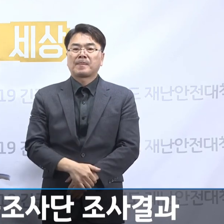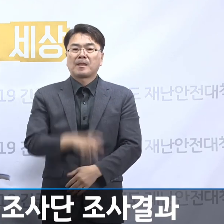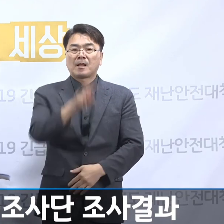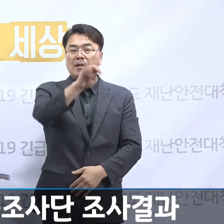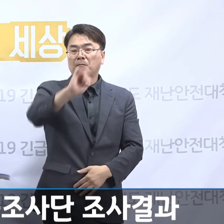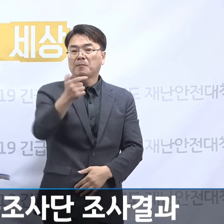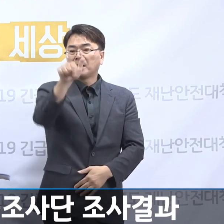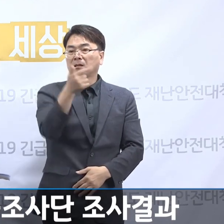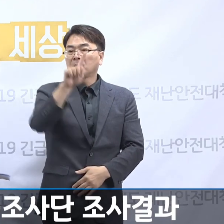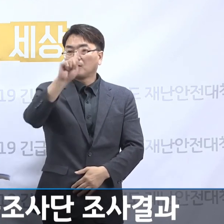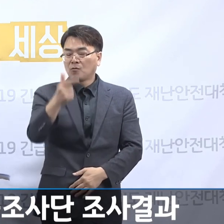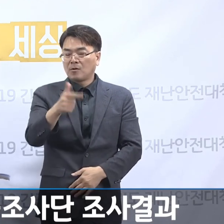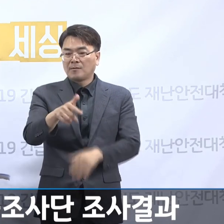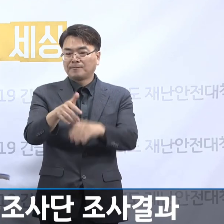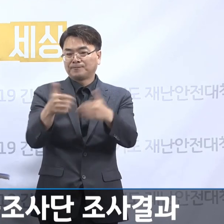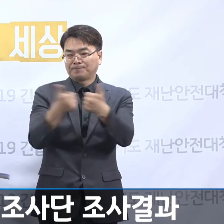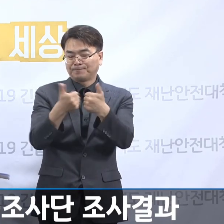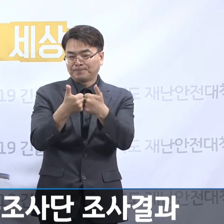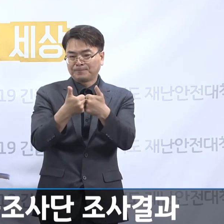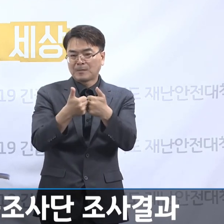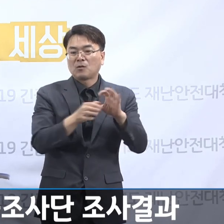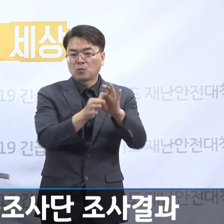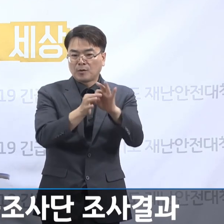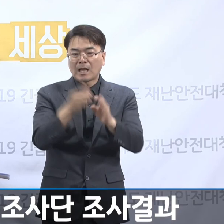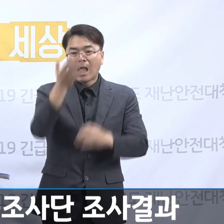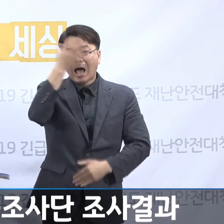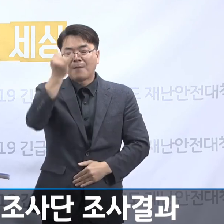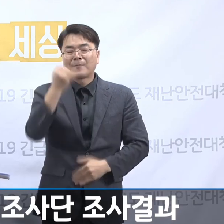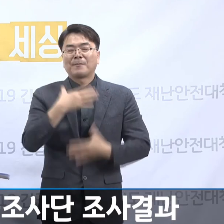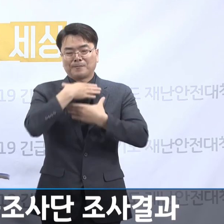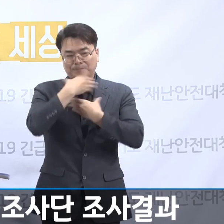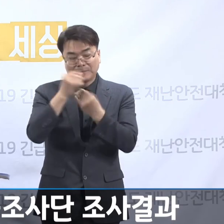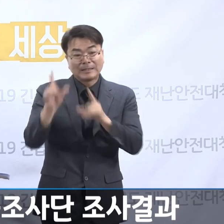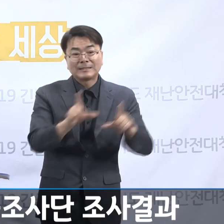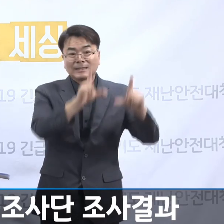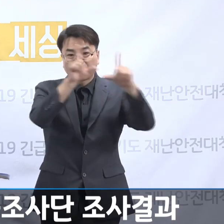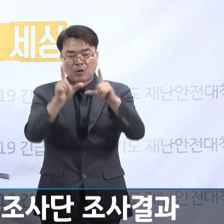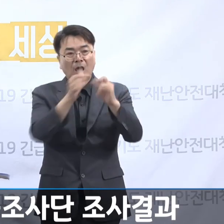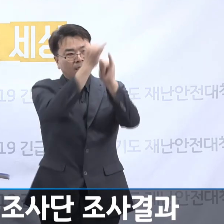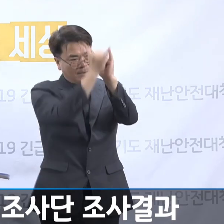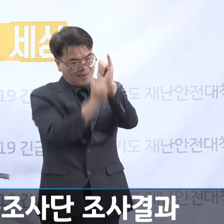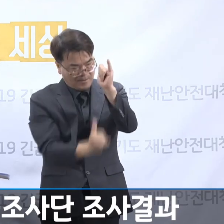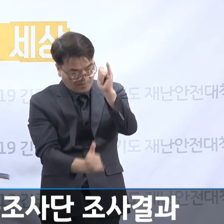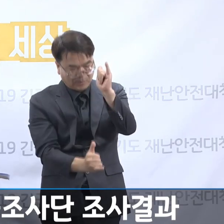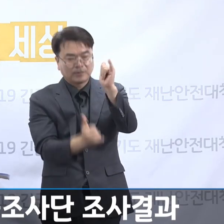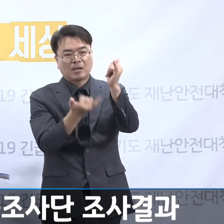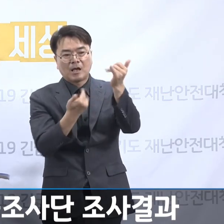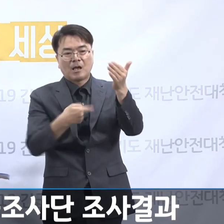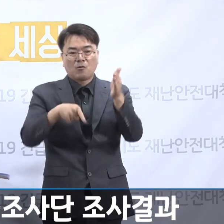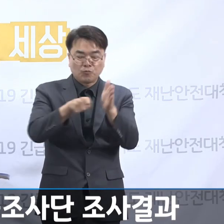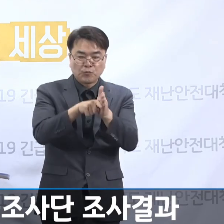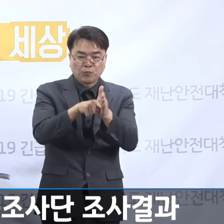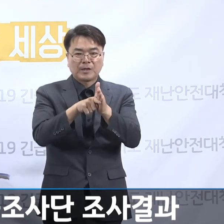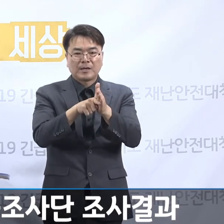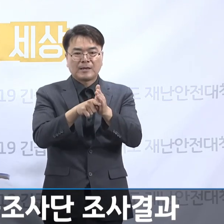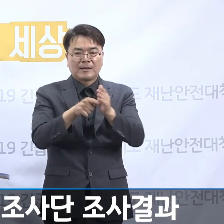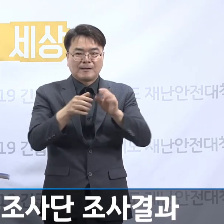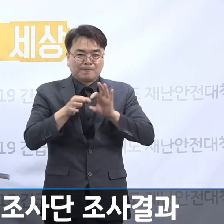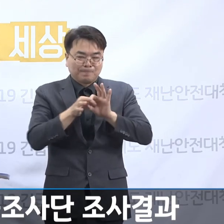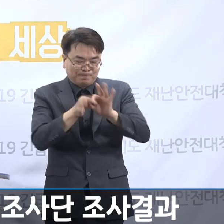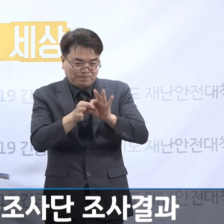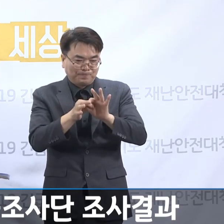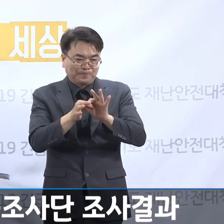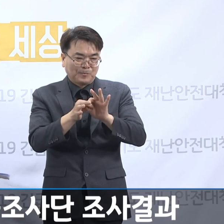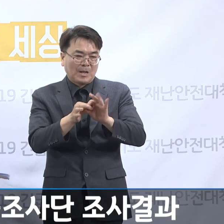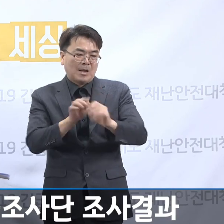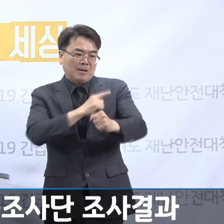민관협의회가 할머니들의 편안한 여생과 위안부 역사의 기록과 보존 등에 대해 긴밀히 협의하고 또 나눔이집